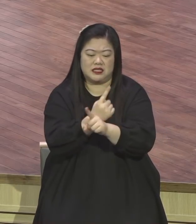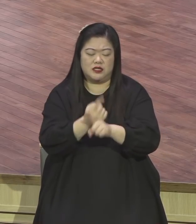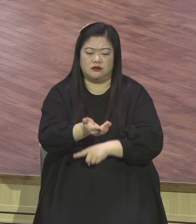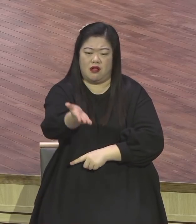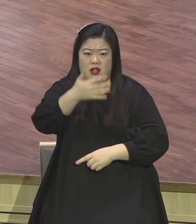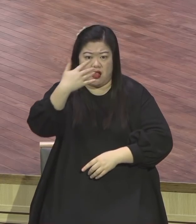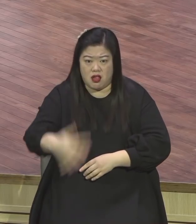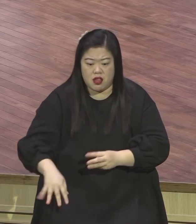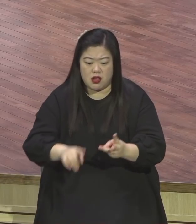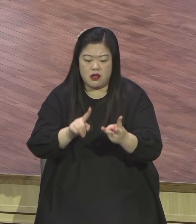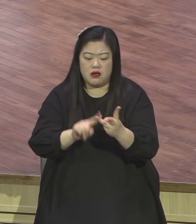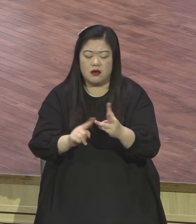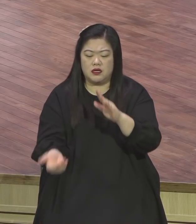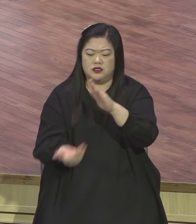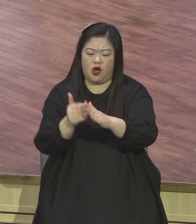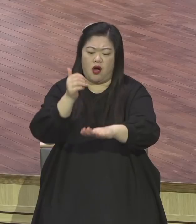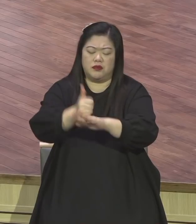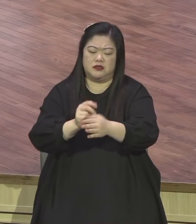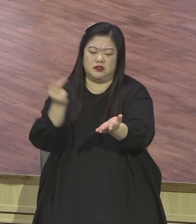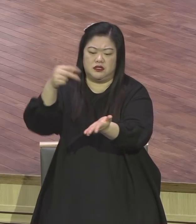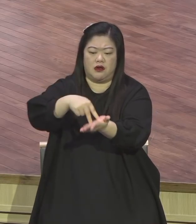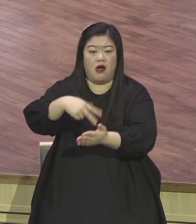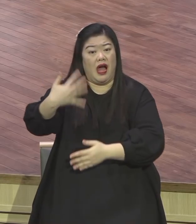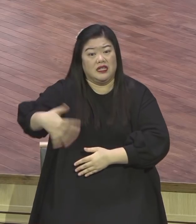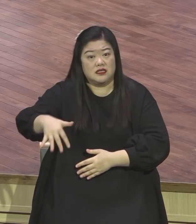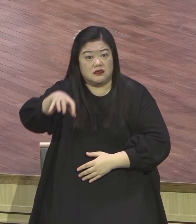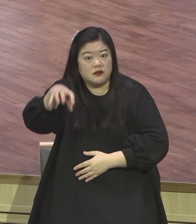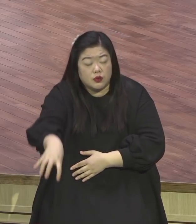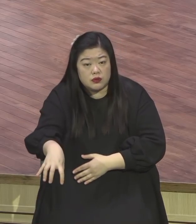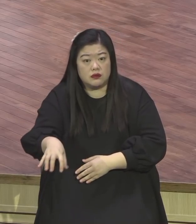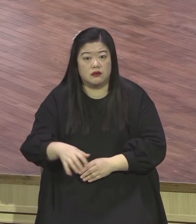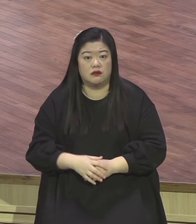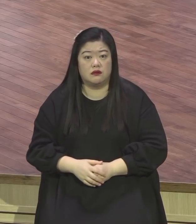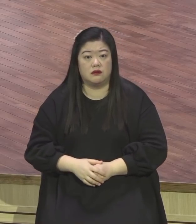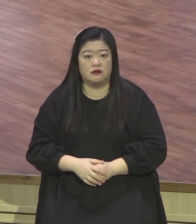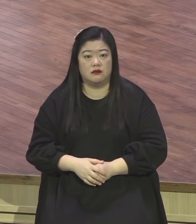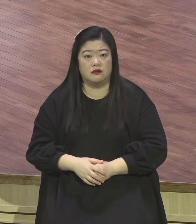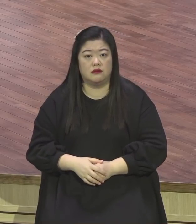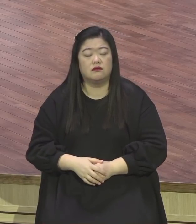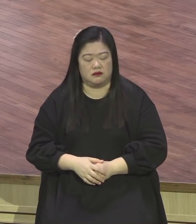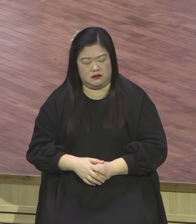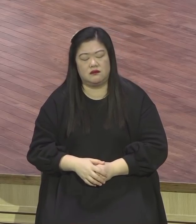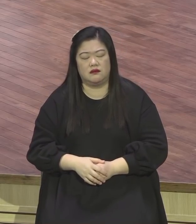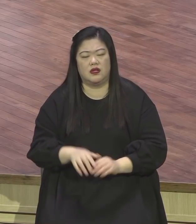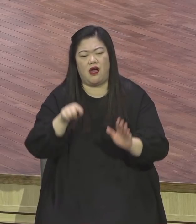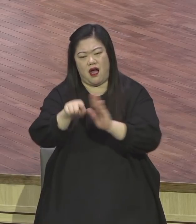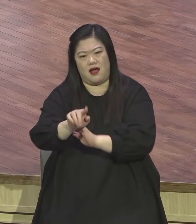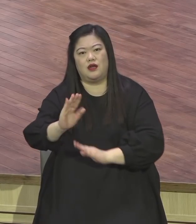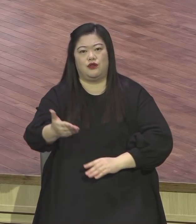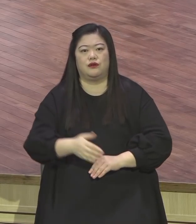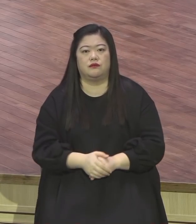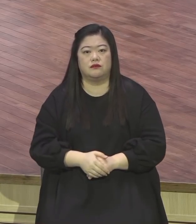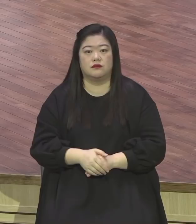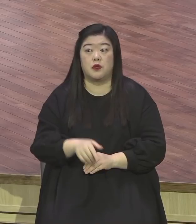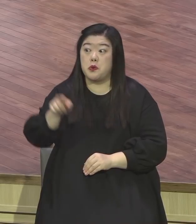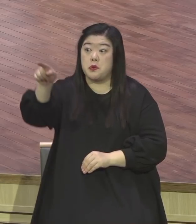곳 그 훈련 현장 237 빈팅 지금 왜 세웠어요 그곳에 본격적으로 실제적으로